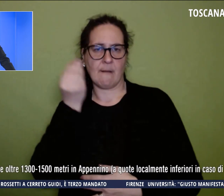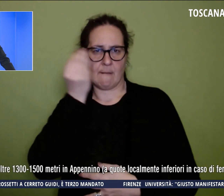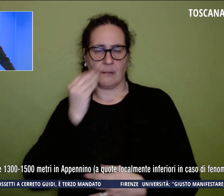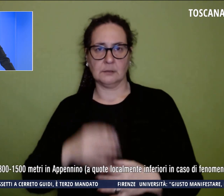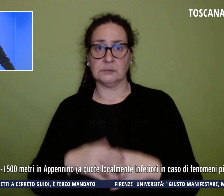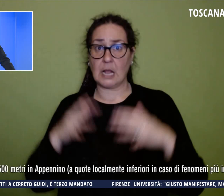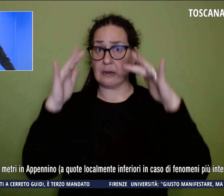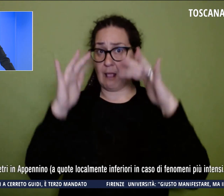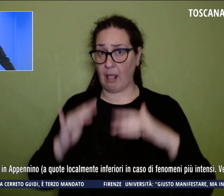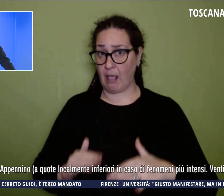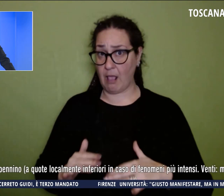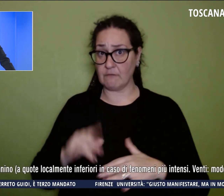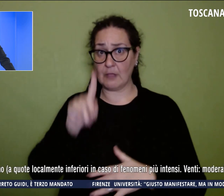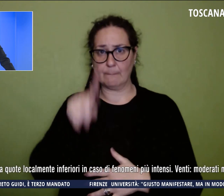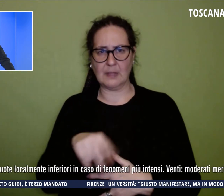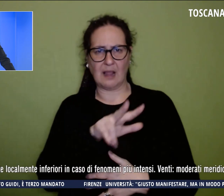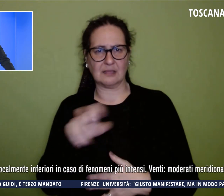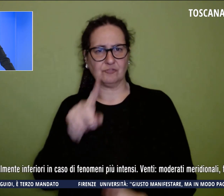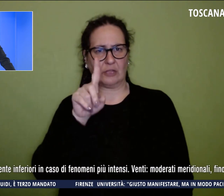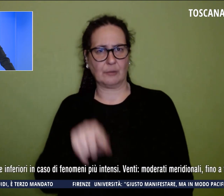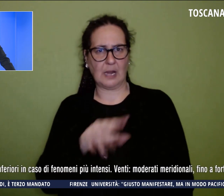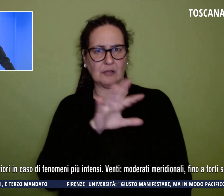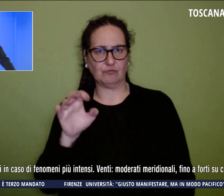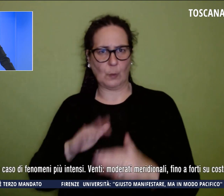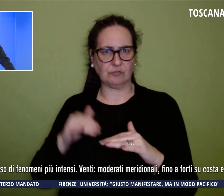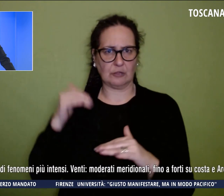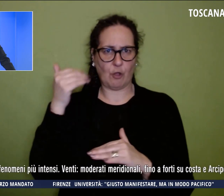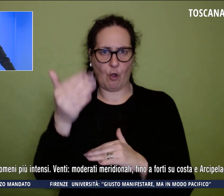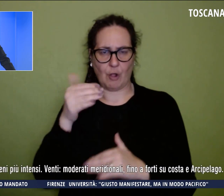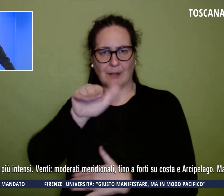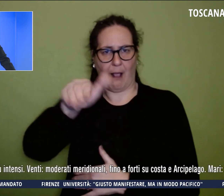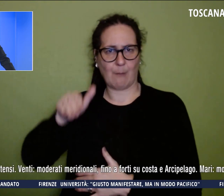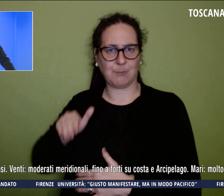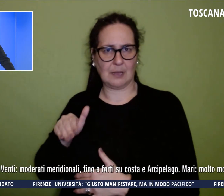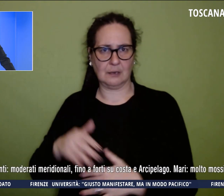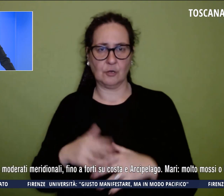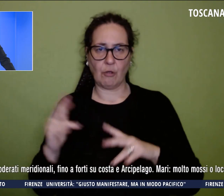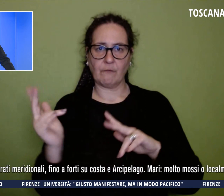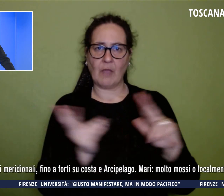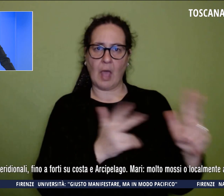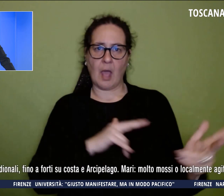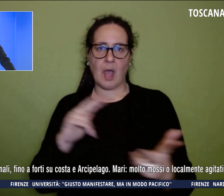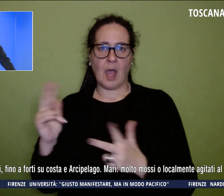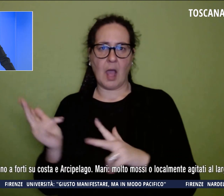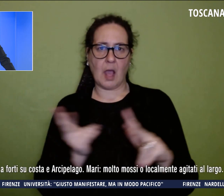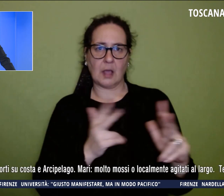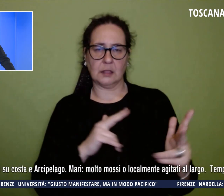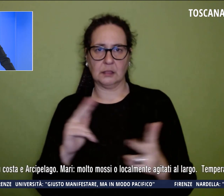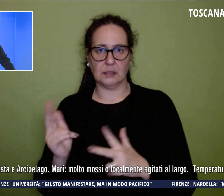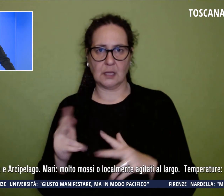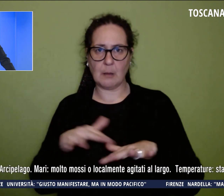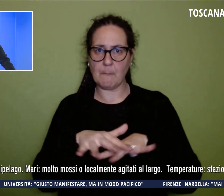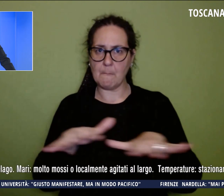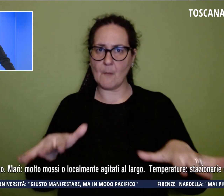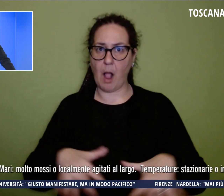oltre 1.300-1.500 metri, quindi sull'Appennino. I venti sono moderati meridionali, i mari